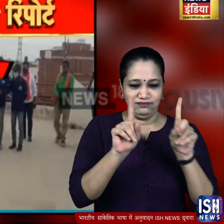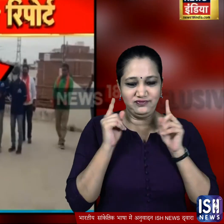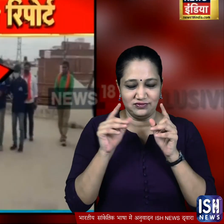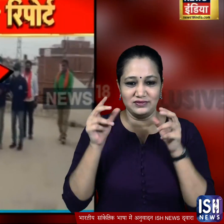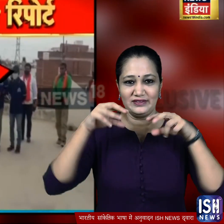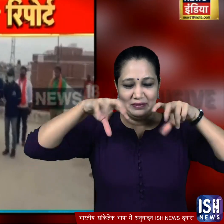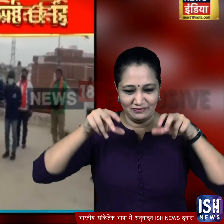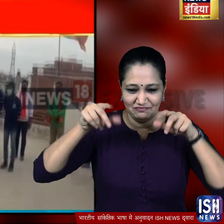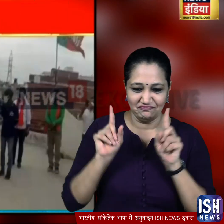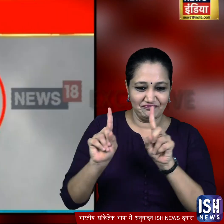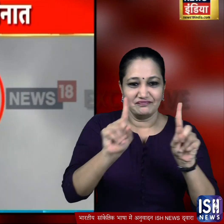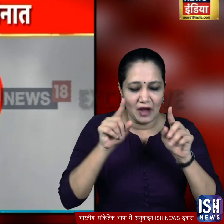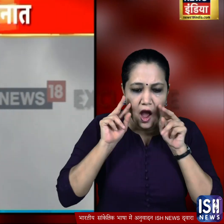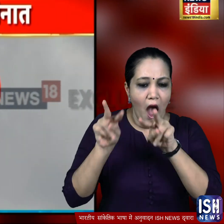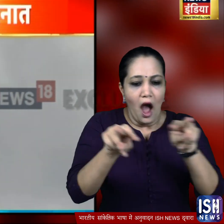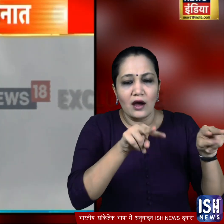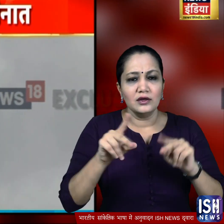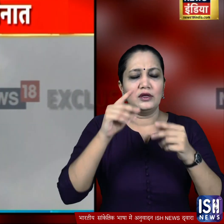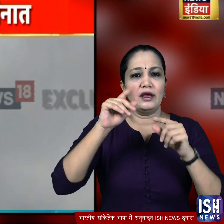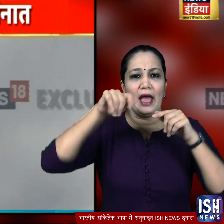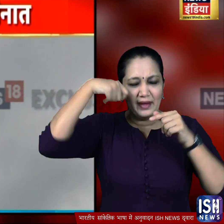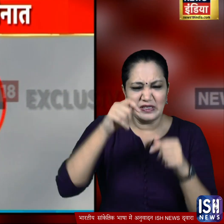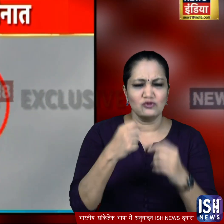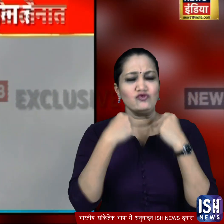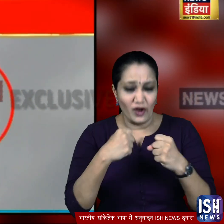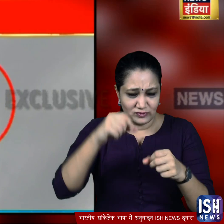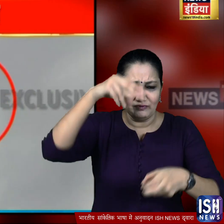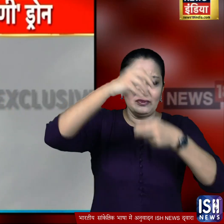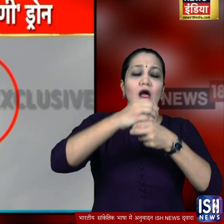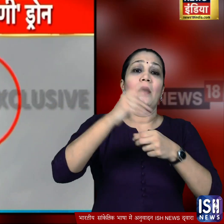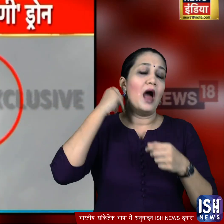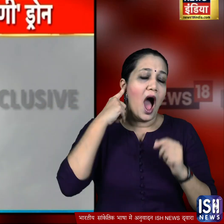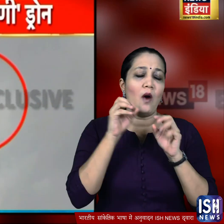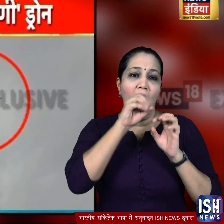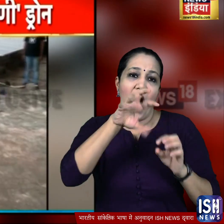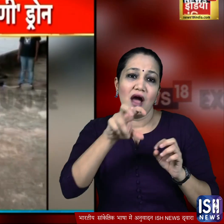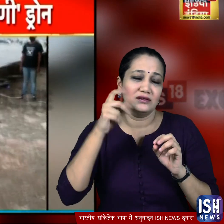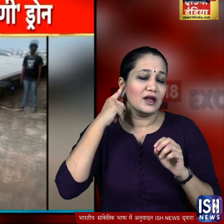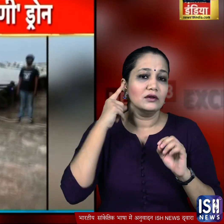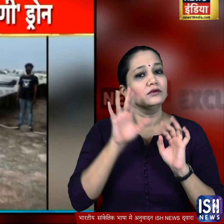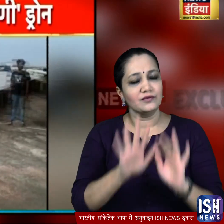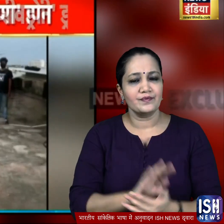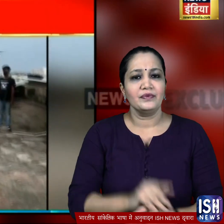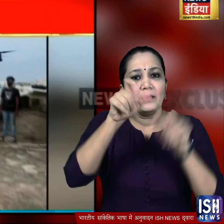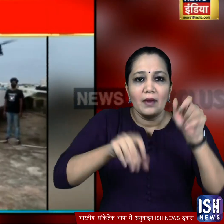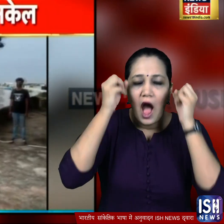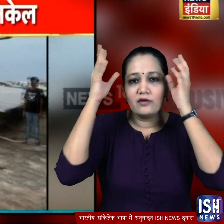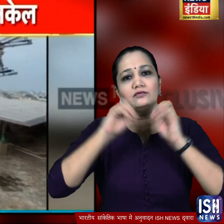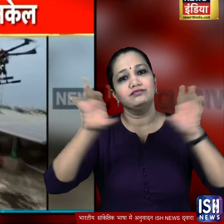से लड़ाई में तैनात कर दिया गया इस ड्रोन में एक ताकतवर कैमरे के लावा एक लाउट स्पीकर भी लगा है जिसकी मदद से लोगों को जाग रूख किया जा सकता है